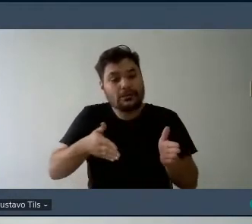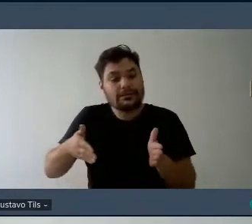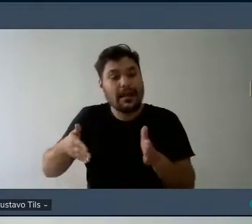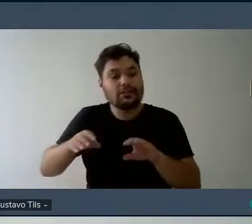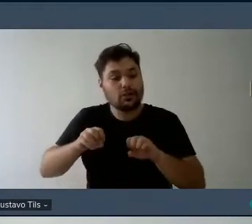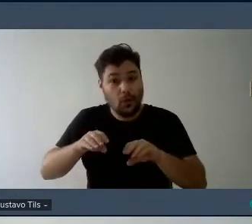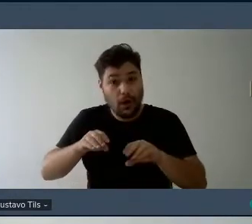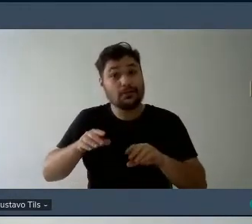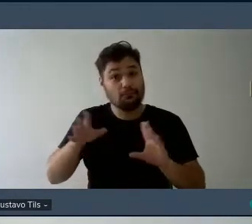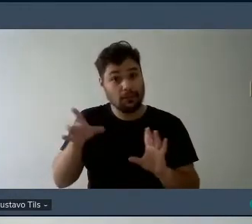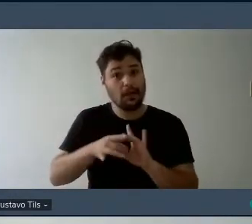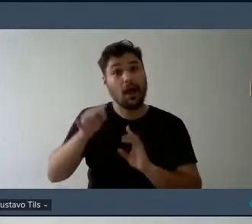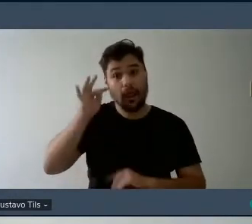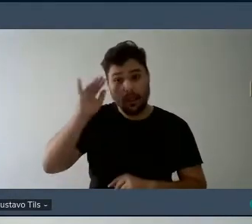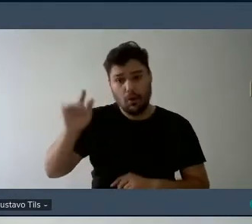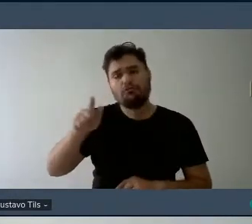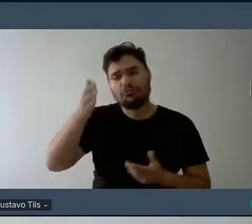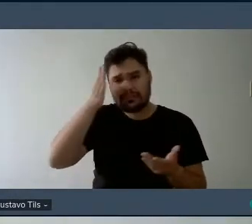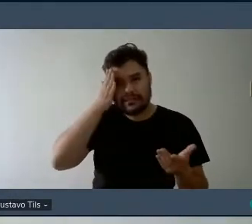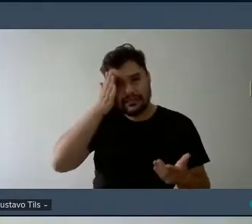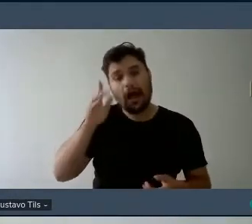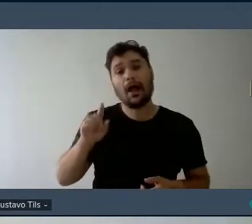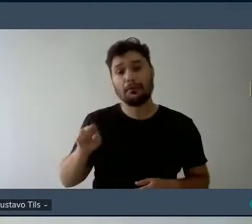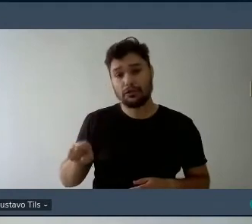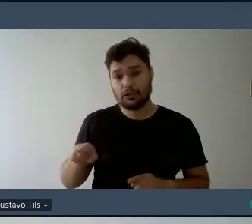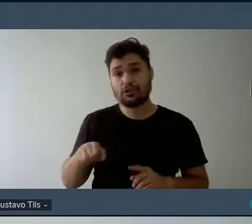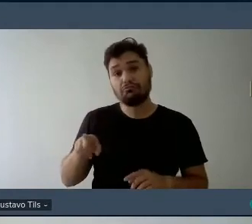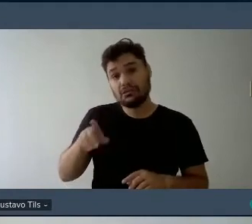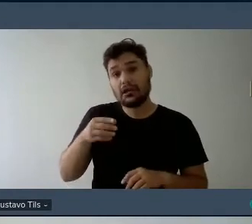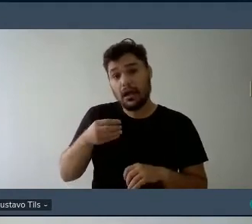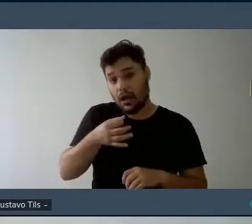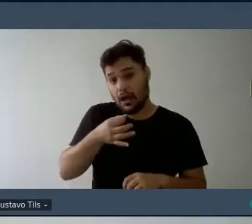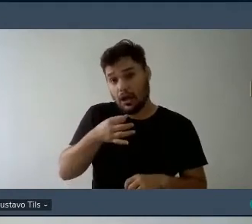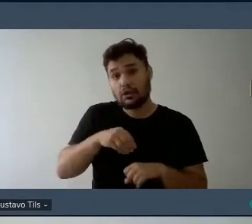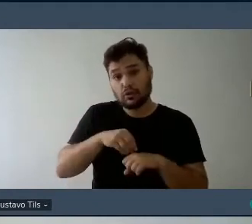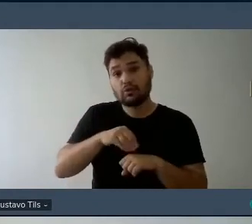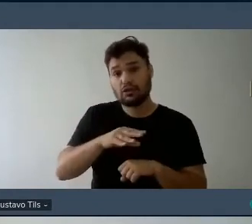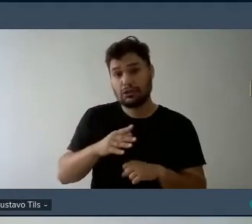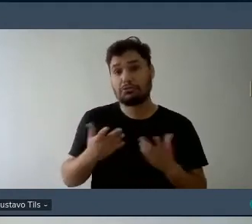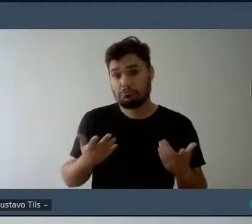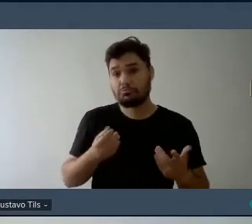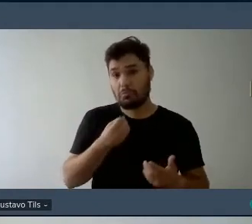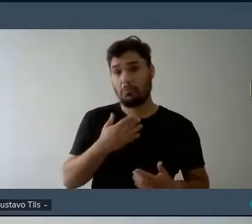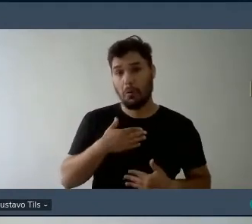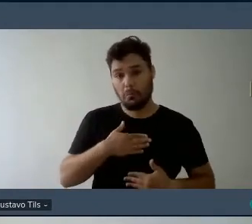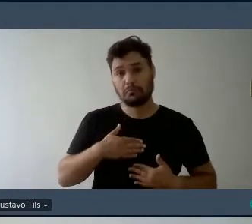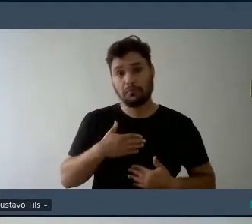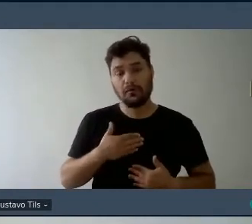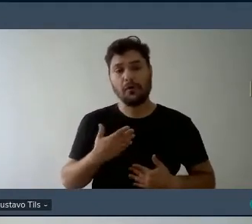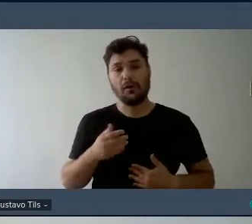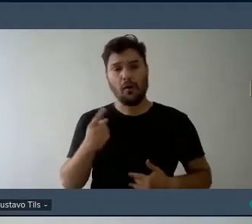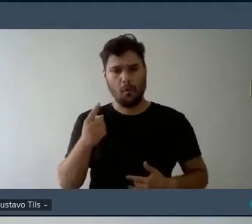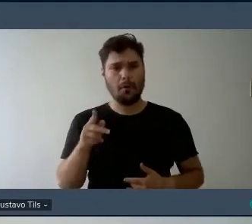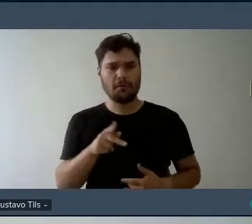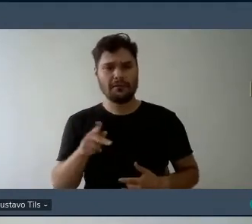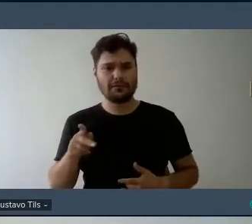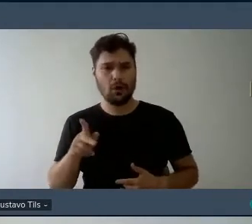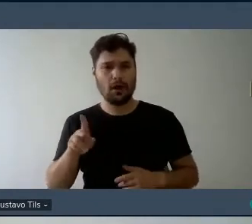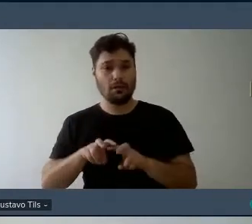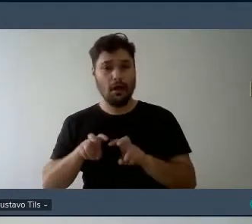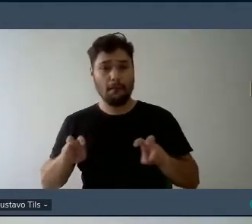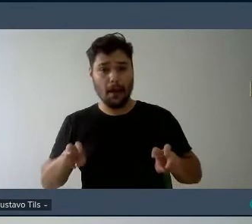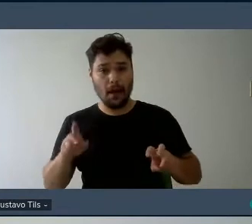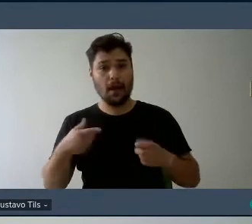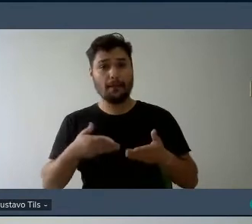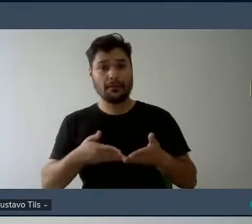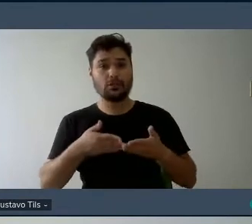ver com a teoria e você sabe disso não é à toa que você está sugerindo né acho que é possível dizendo olha uma das professoras da banca sugeriu a mudança de